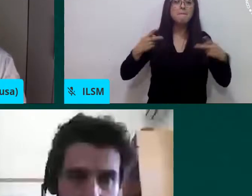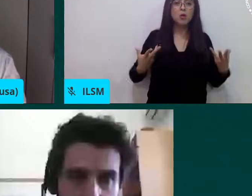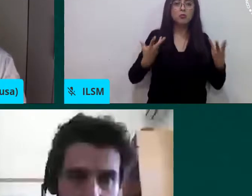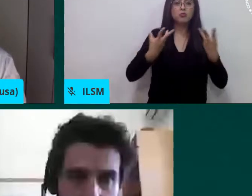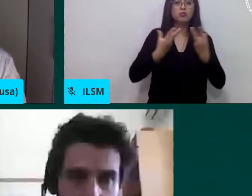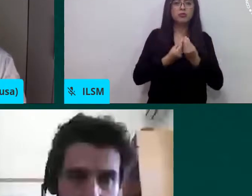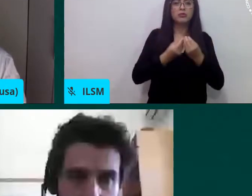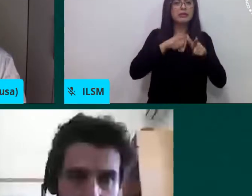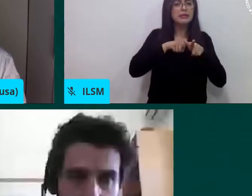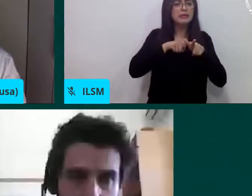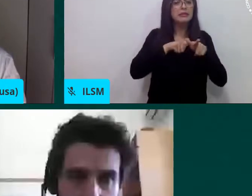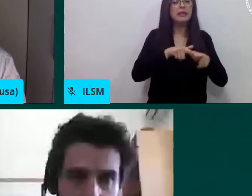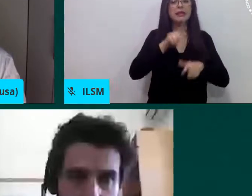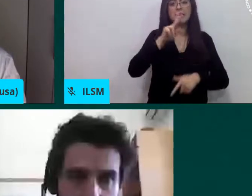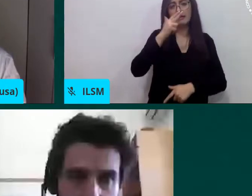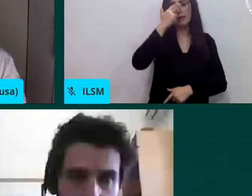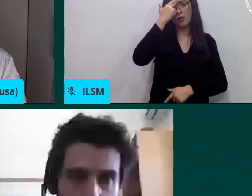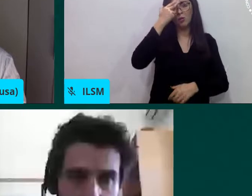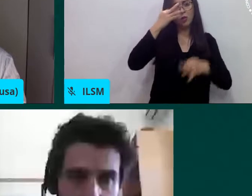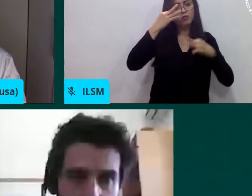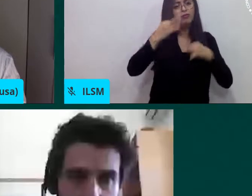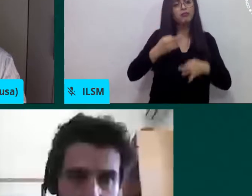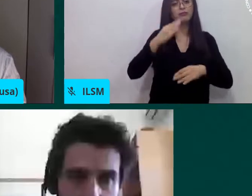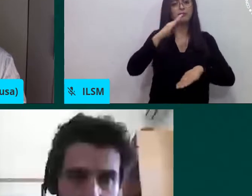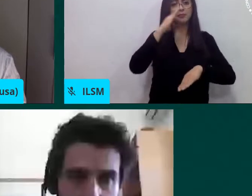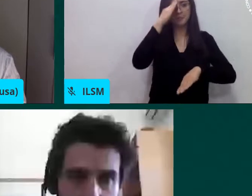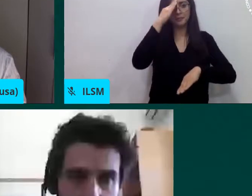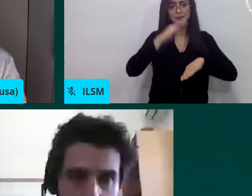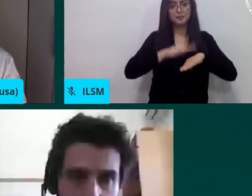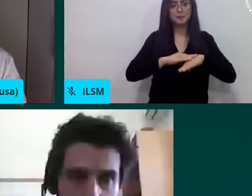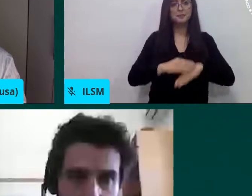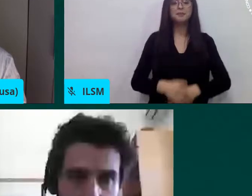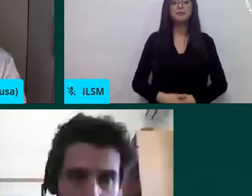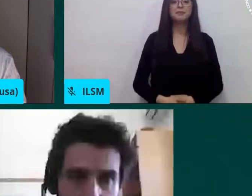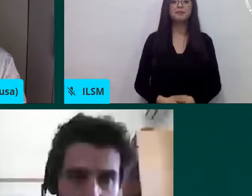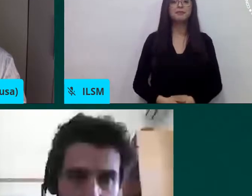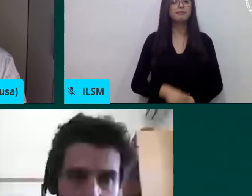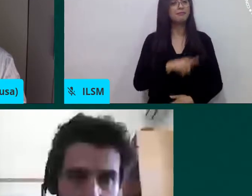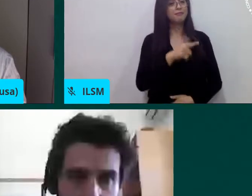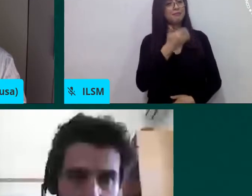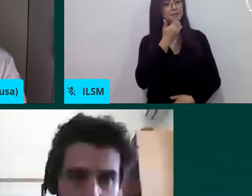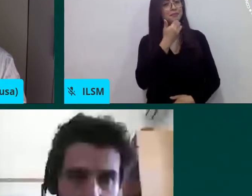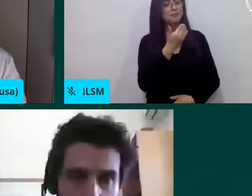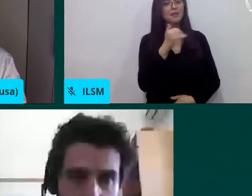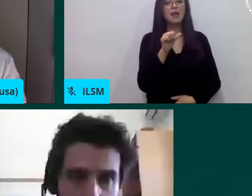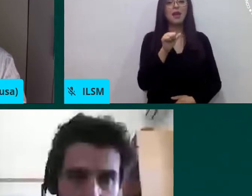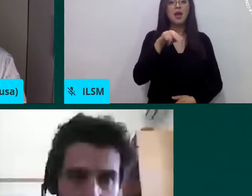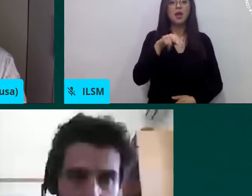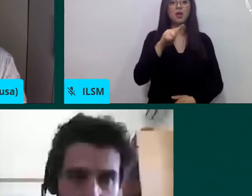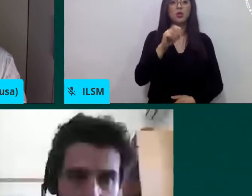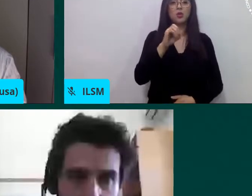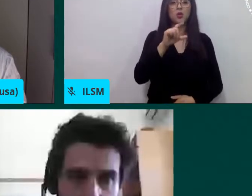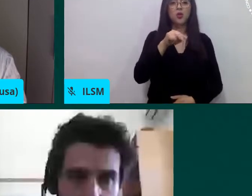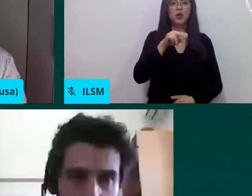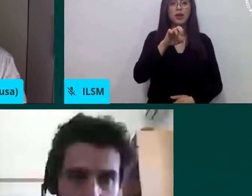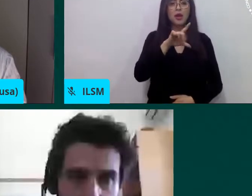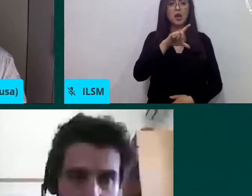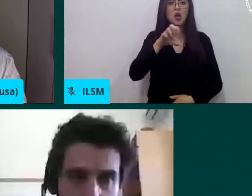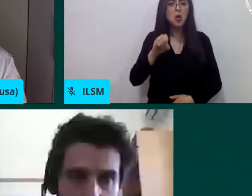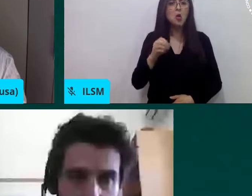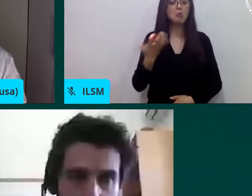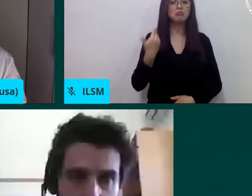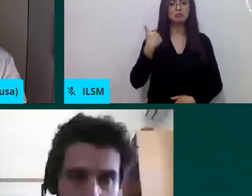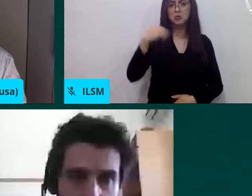Muy bueno, Antonello, y valdría la pena si podemos compartirla en el chat para que